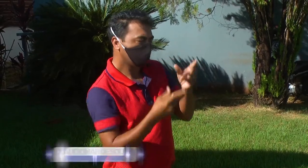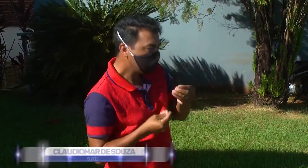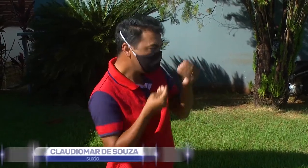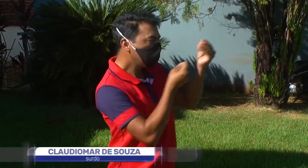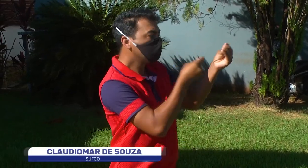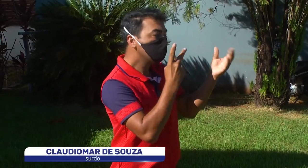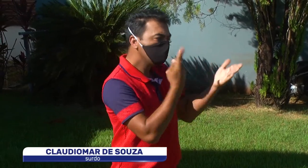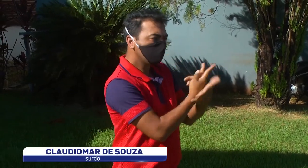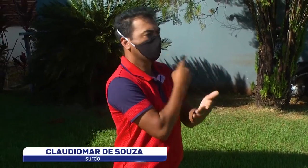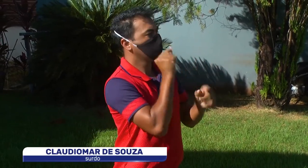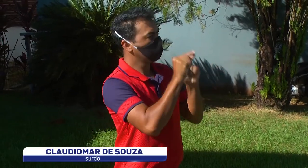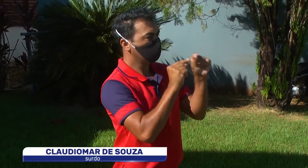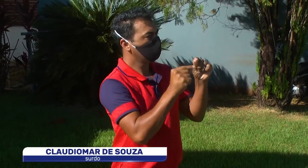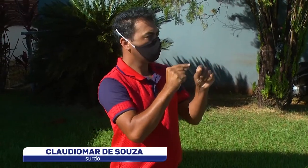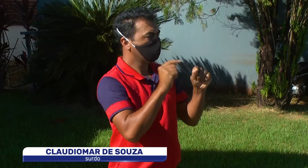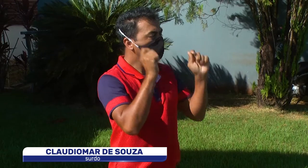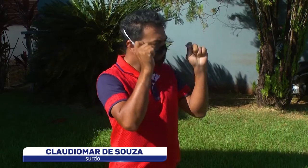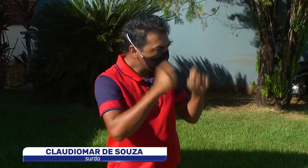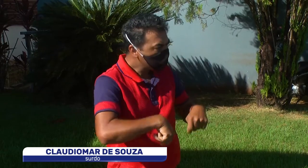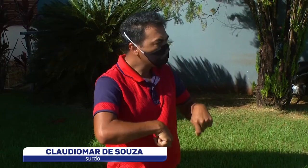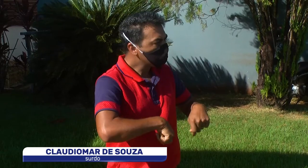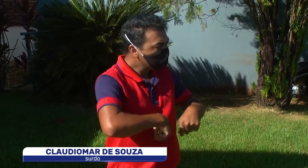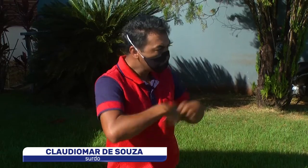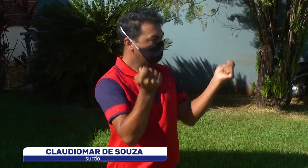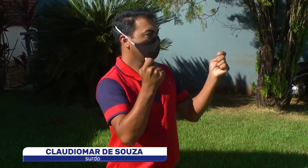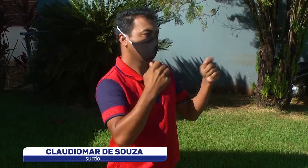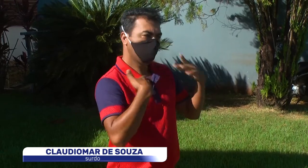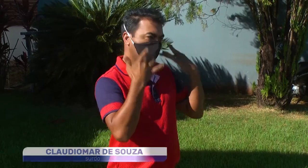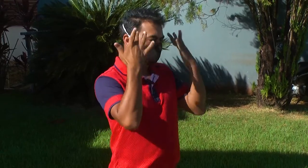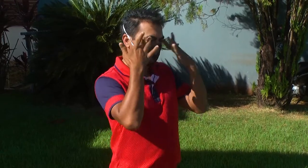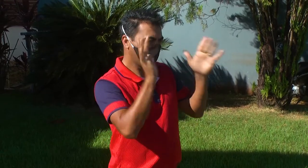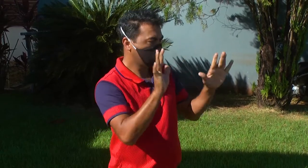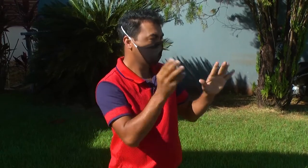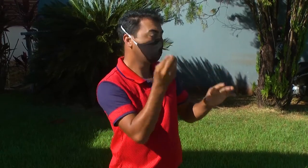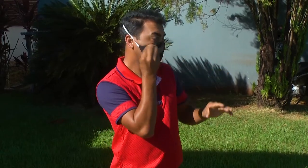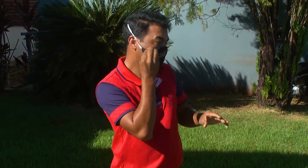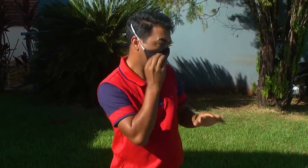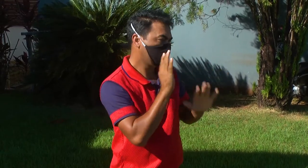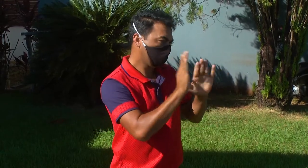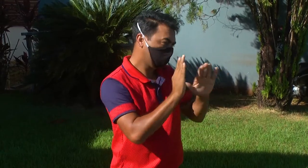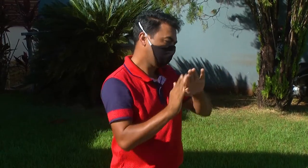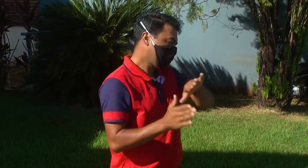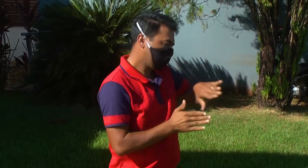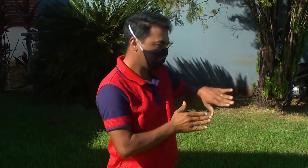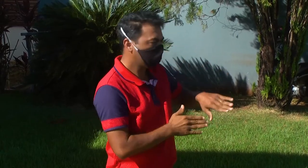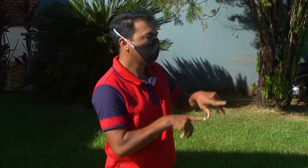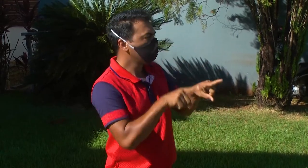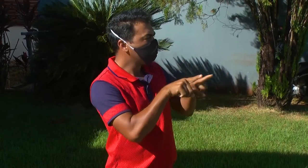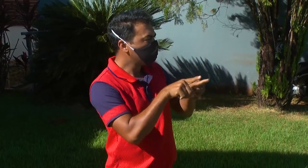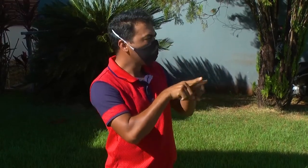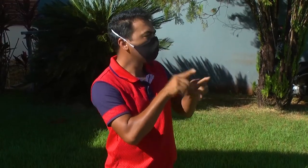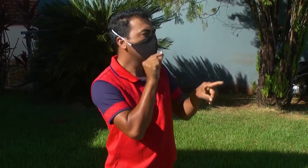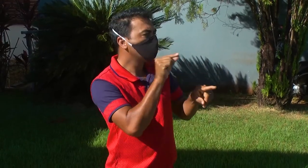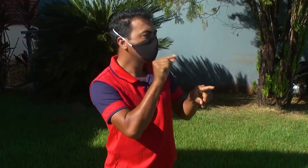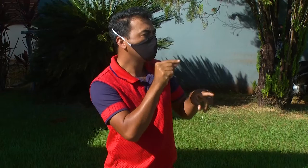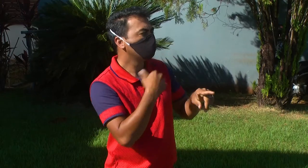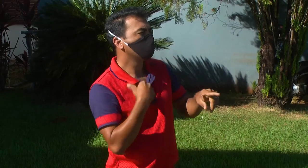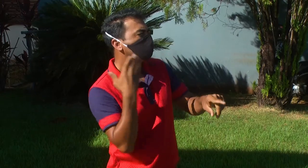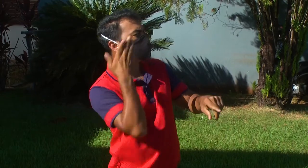leis, nós entregamos esse requerimento pedindo, né, Se vai abrir essas vagas, eu não